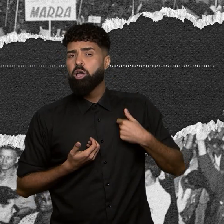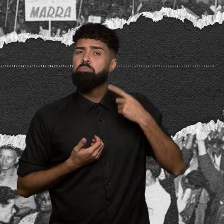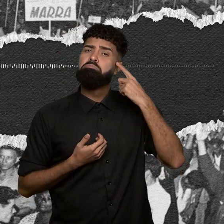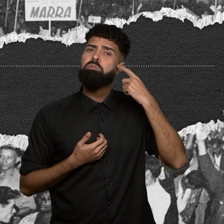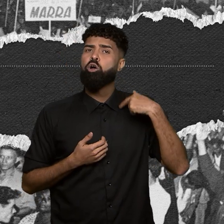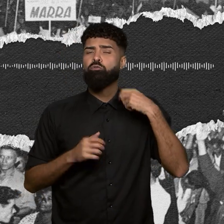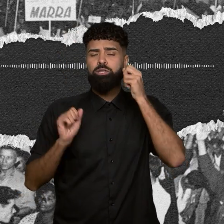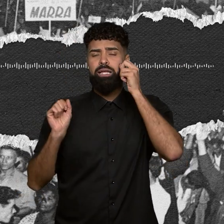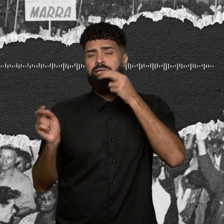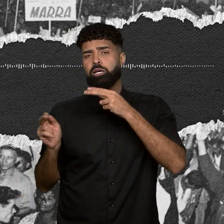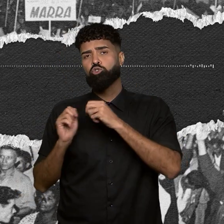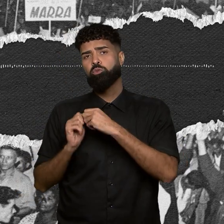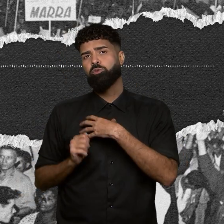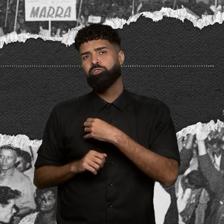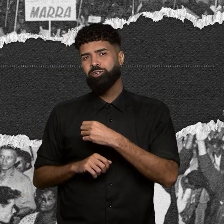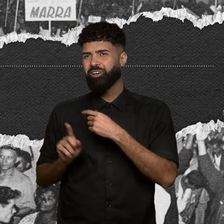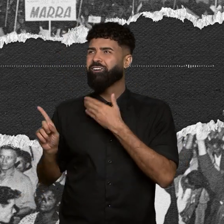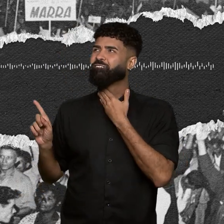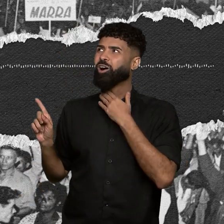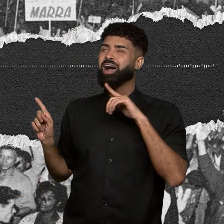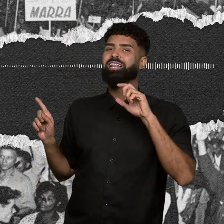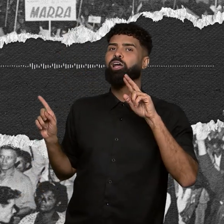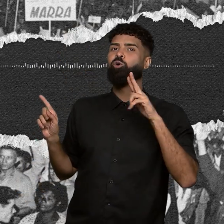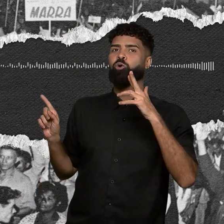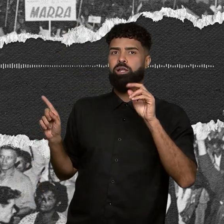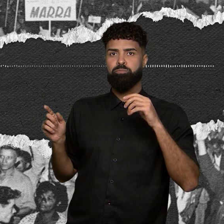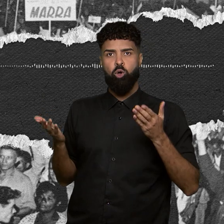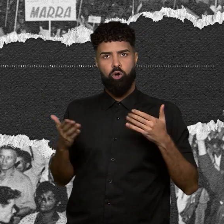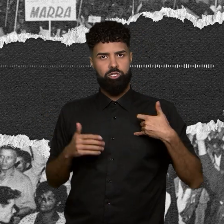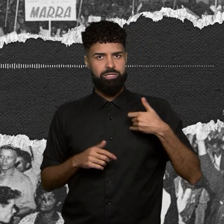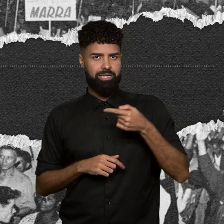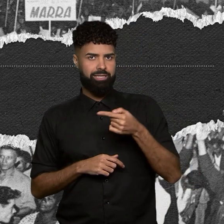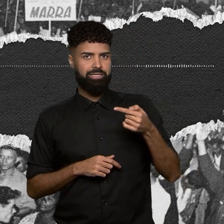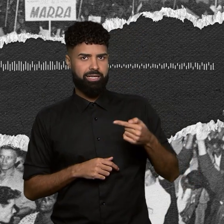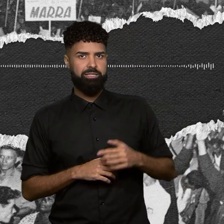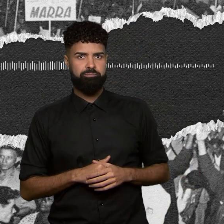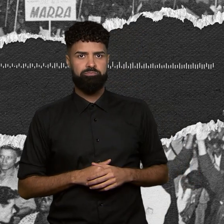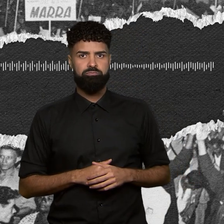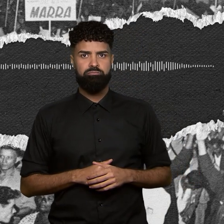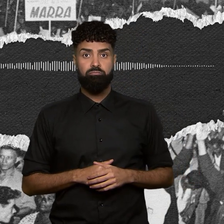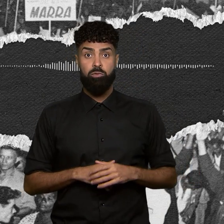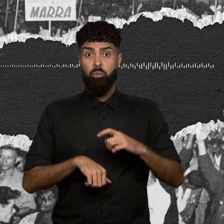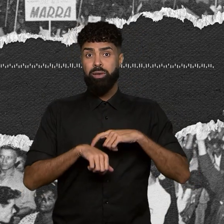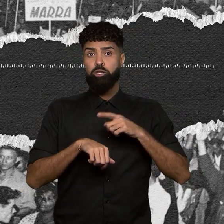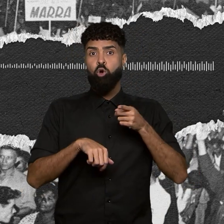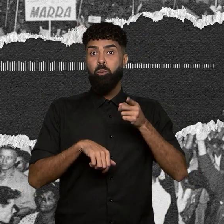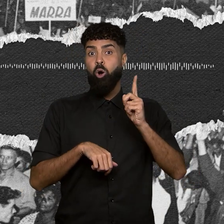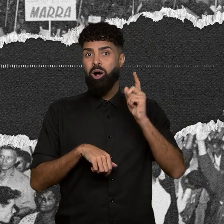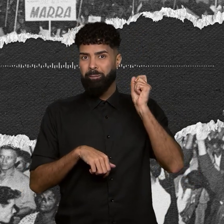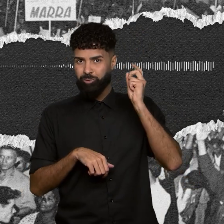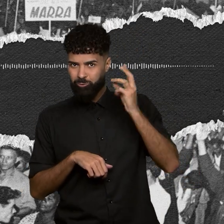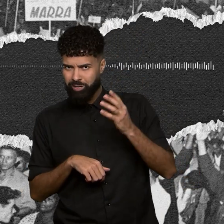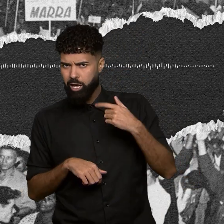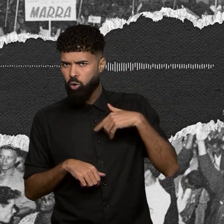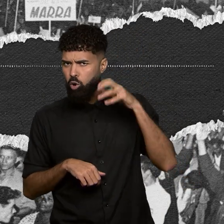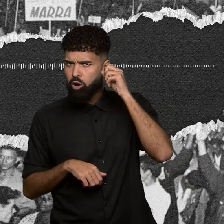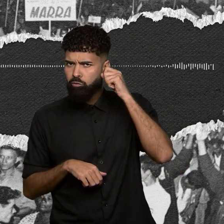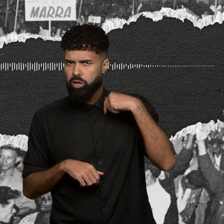filhos. Essa é Laura Canuto, hoje com 77 anos. Quando foi uma hora da manhã, eu escutei aquele bafafá